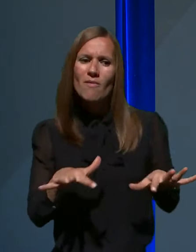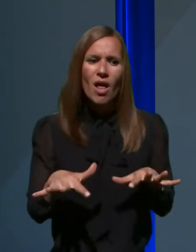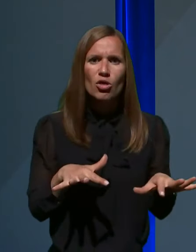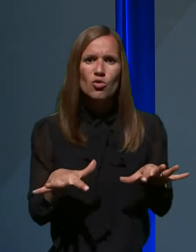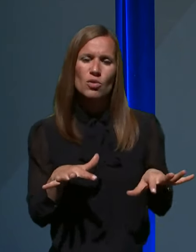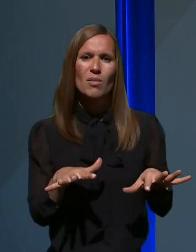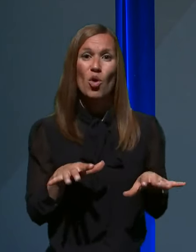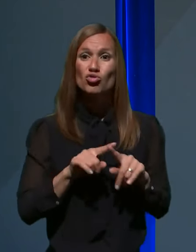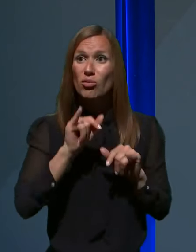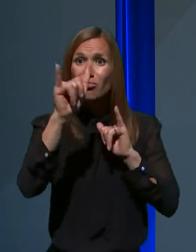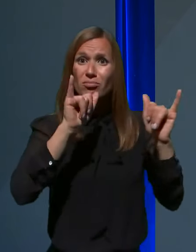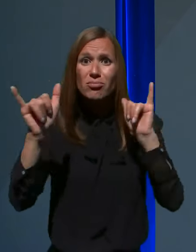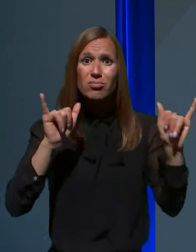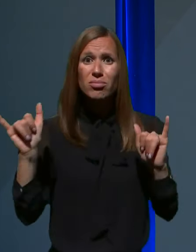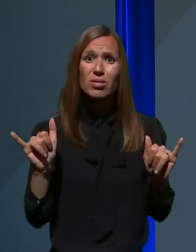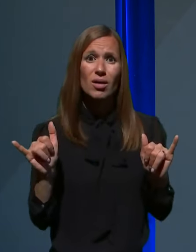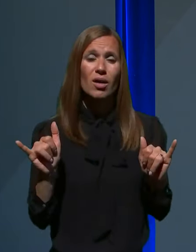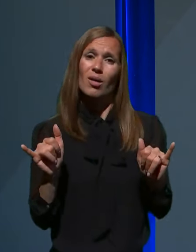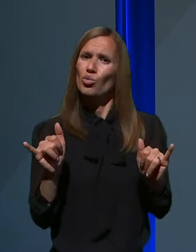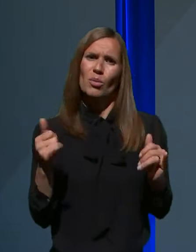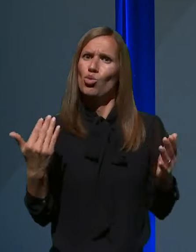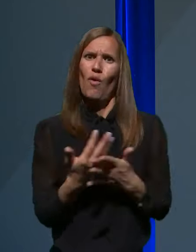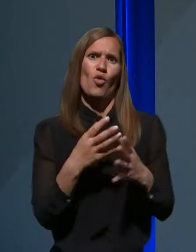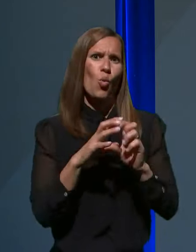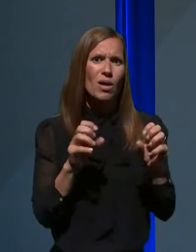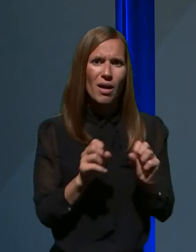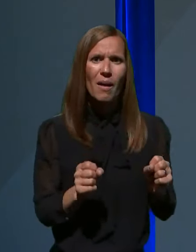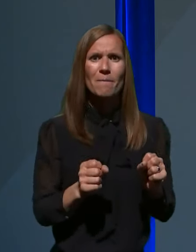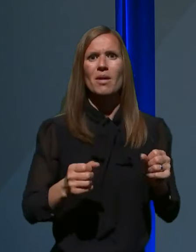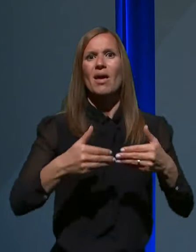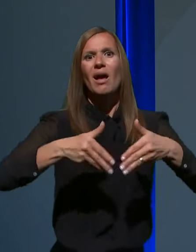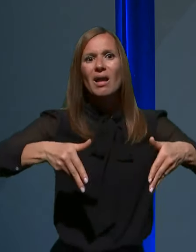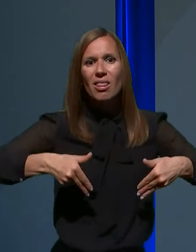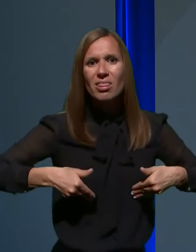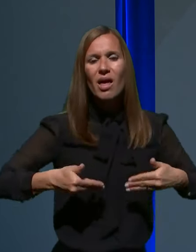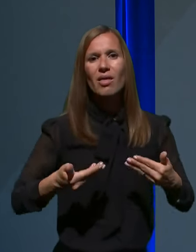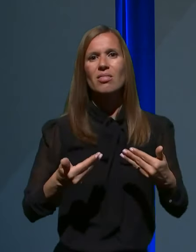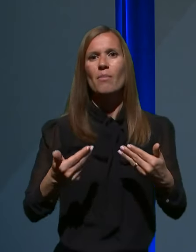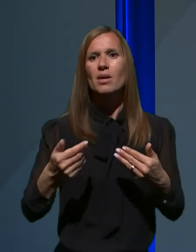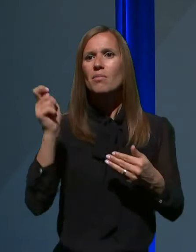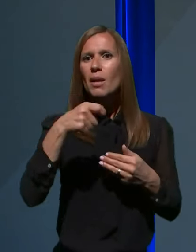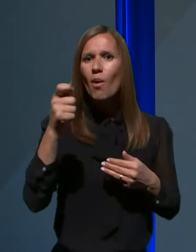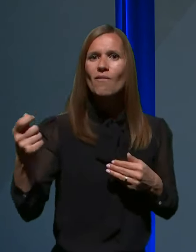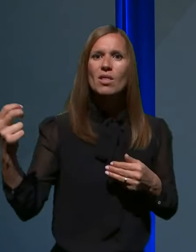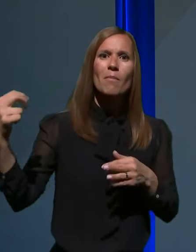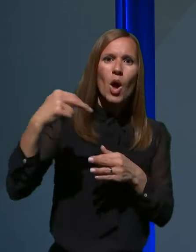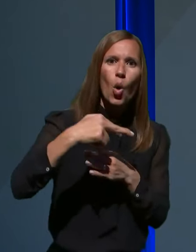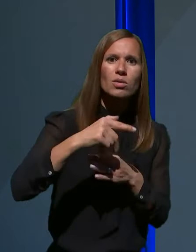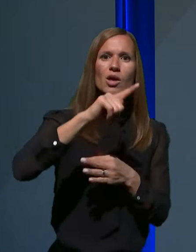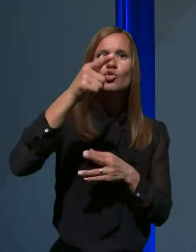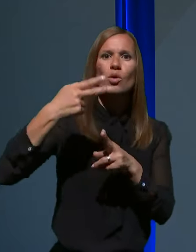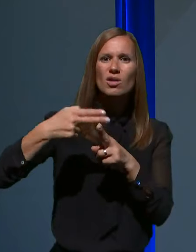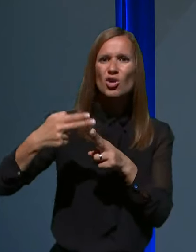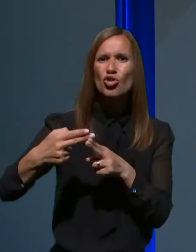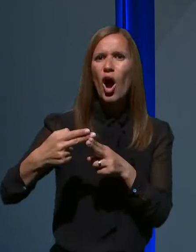soočali z novimi ukrepi, z karantenami, z prihodi iz nekih drugih držav in jaz mislim, da si tega